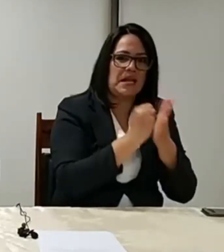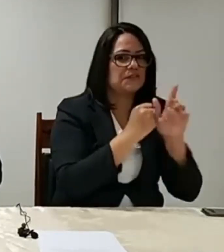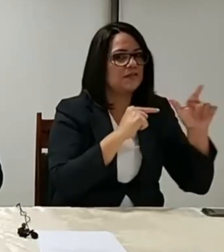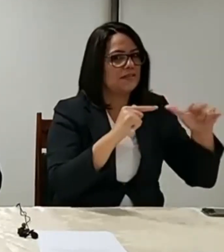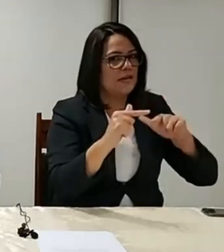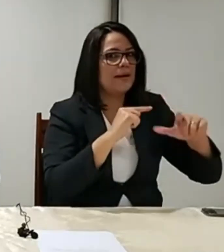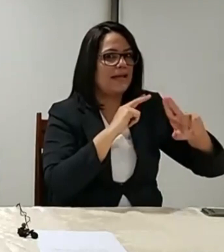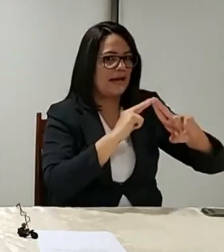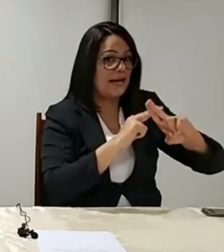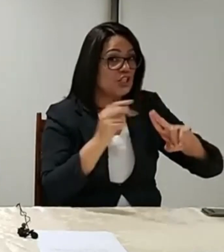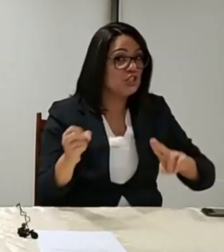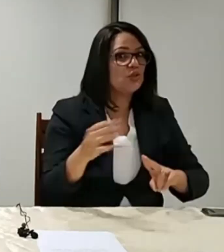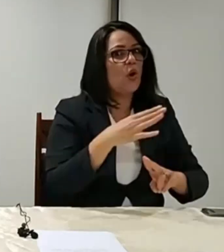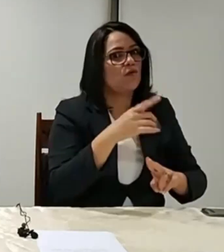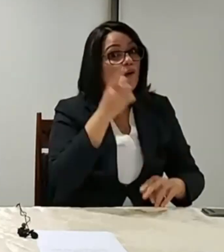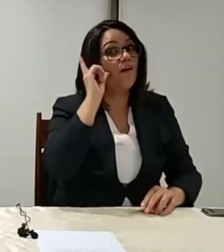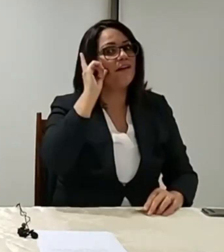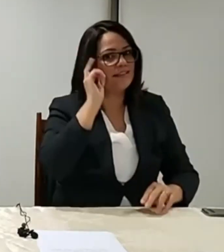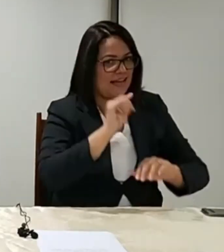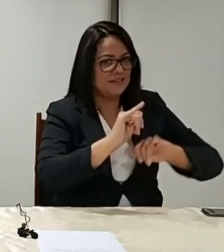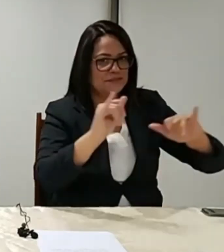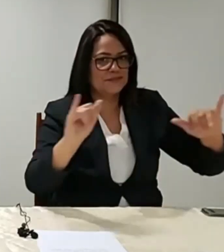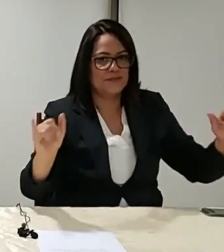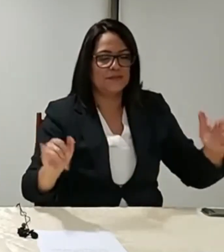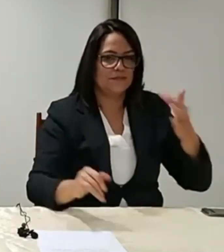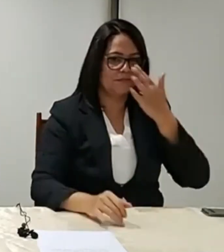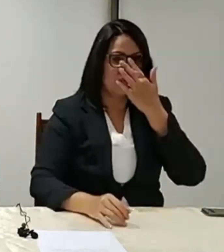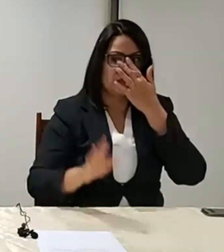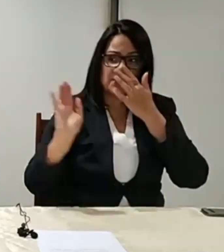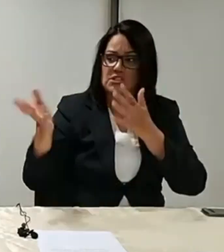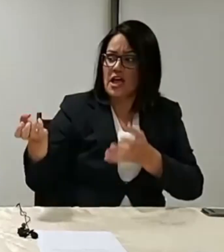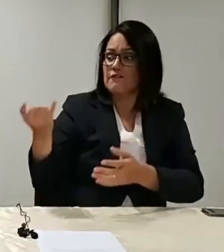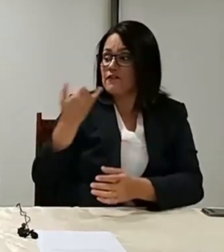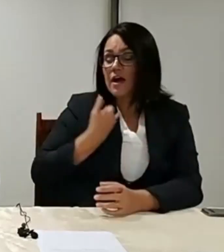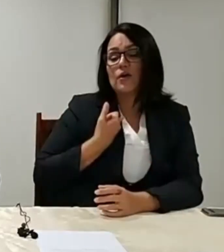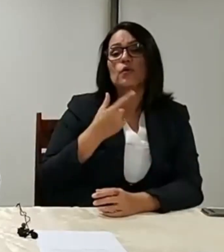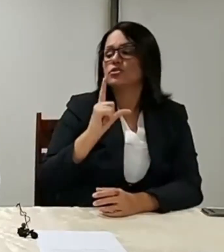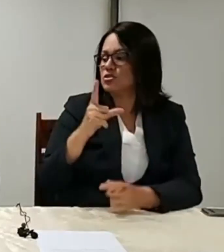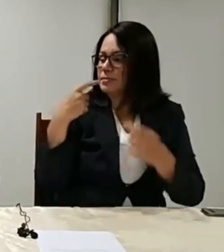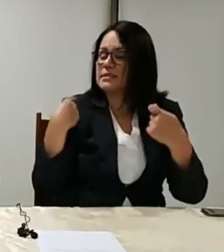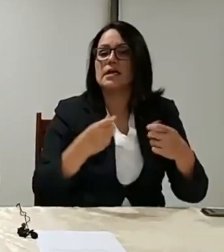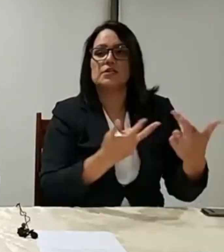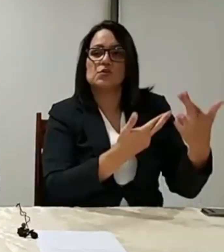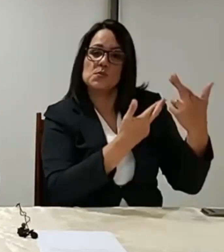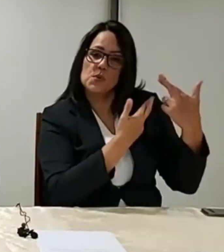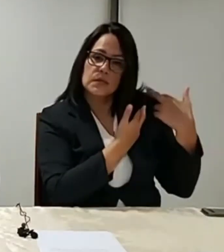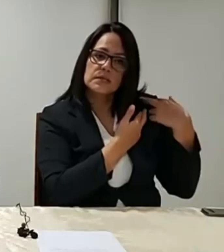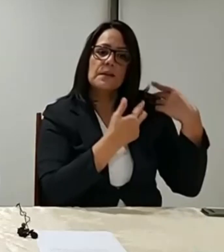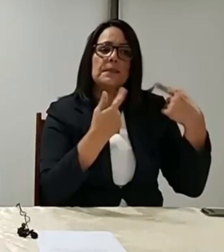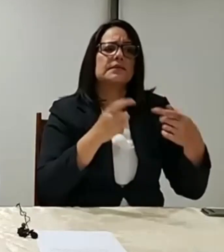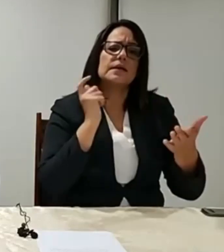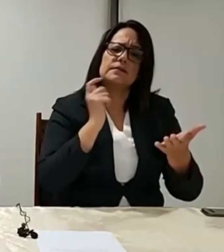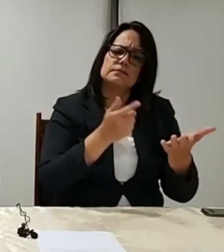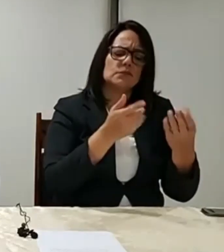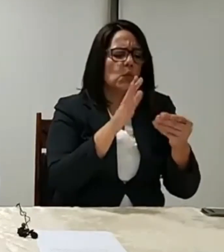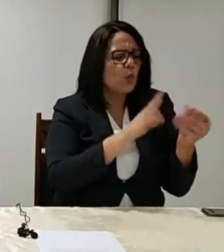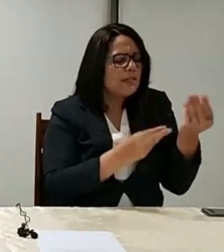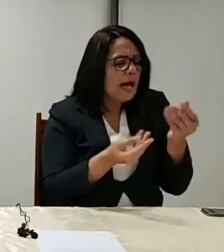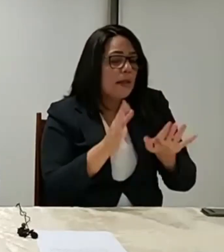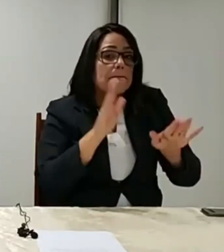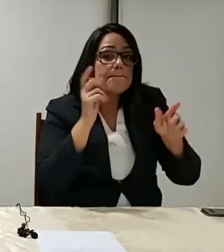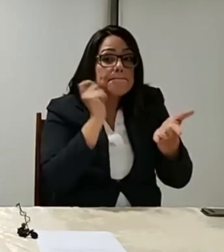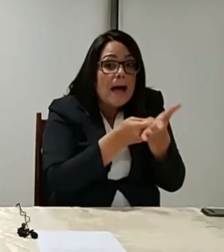senhor falou, nós temos toda a obrigação, todo o cuidado de realizar o pagamento do auxílio,